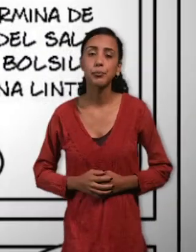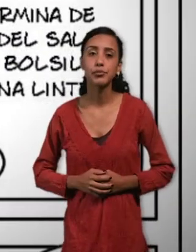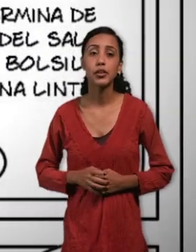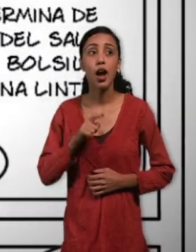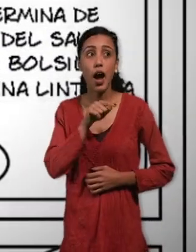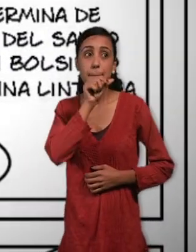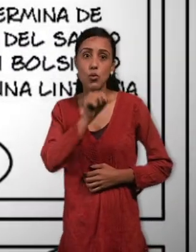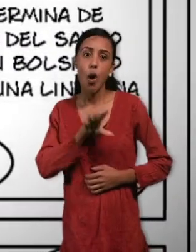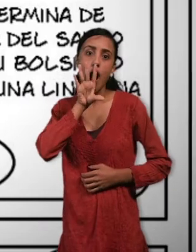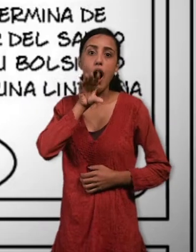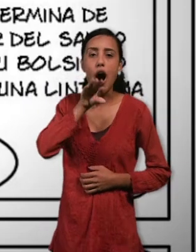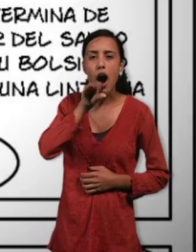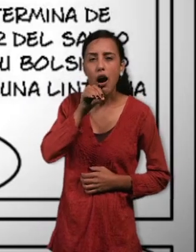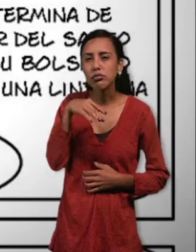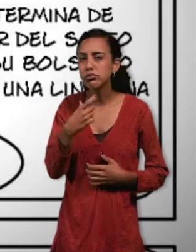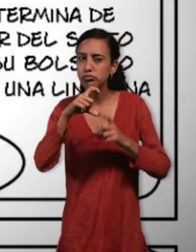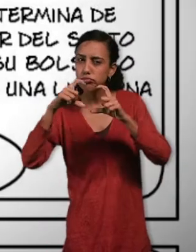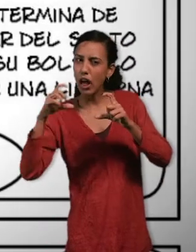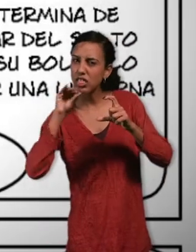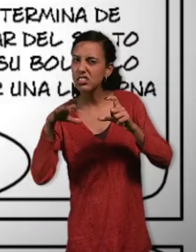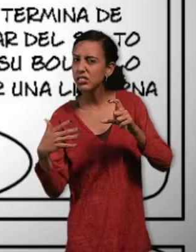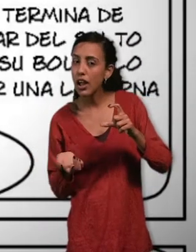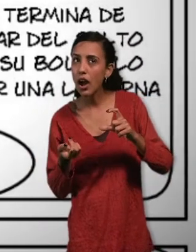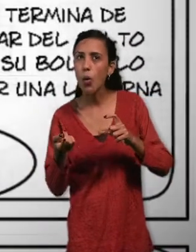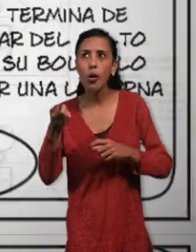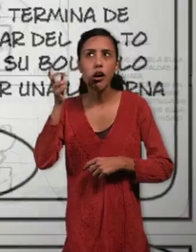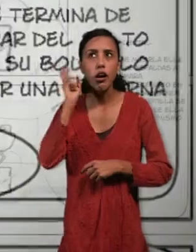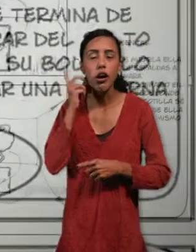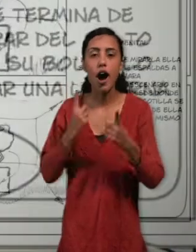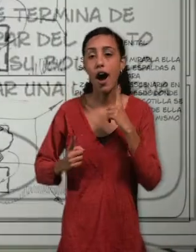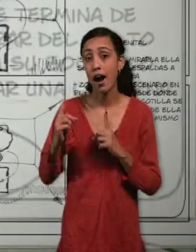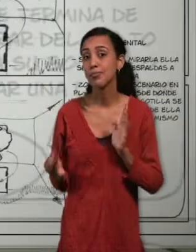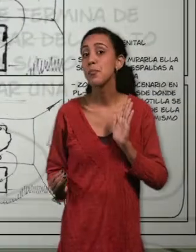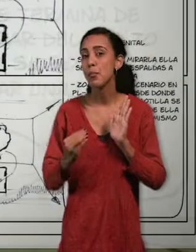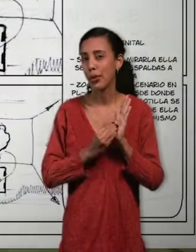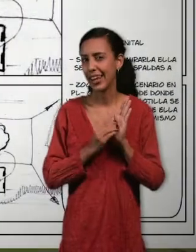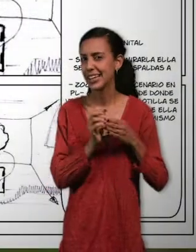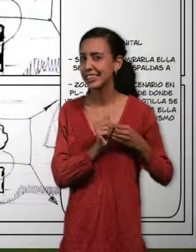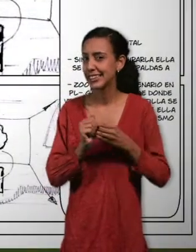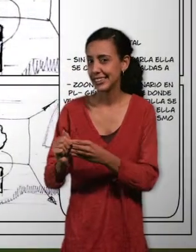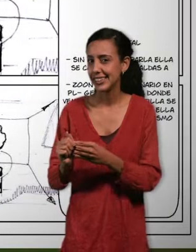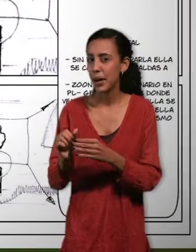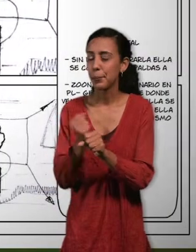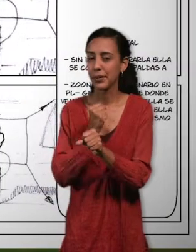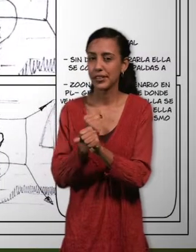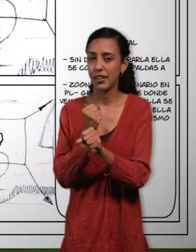habla, cuál es su parlamento o si suena una música. Es una guía esencial para el trabajo en equipo, en el